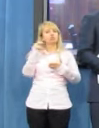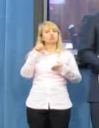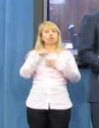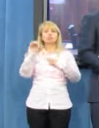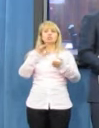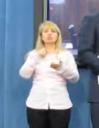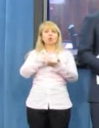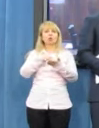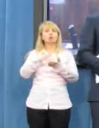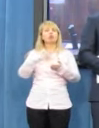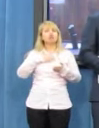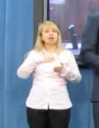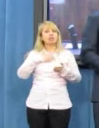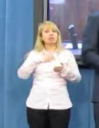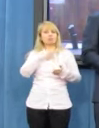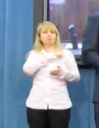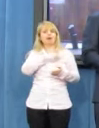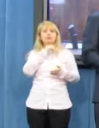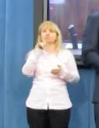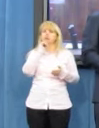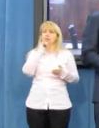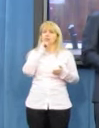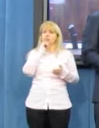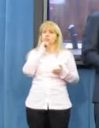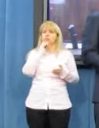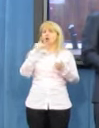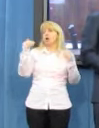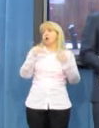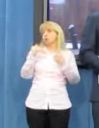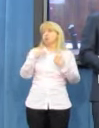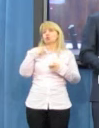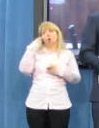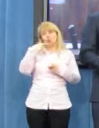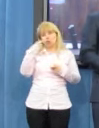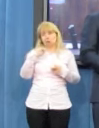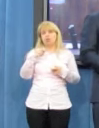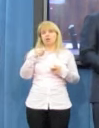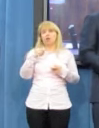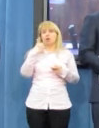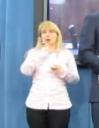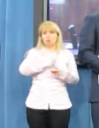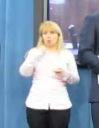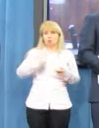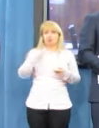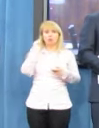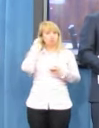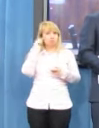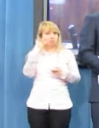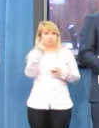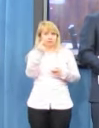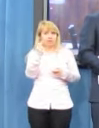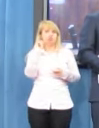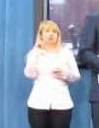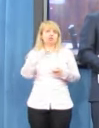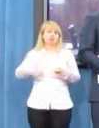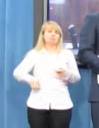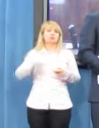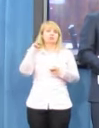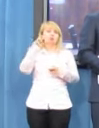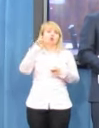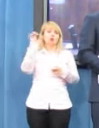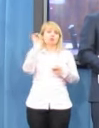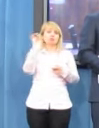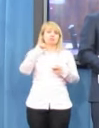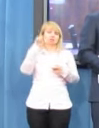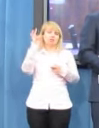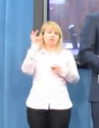pani poseł Stowrońska, być może kłamie pani poseł Brzygłocka, być może kłamie pan Dariusz Rossatti. Ale tą